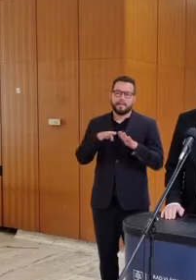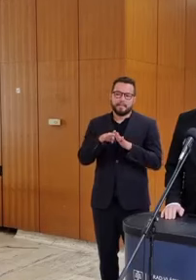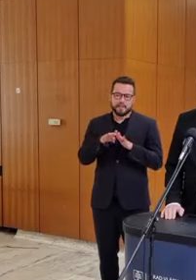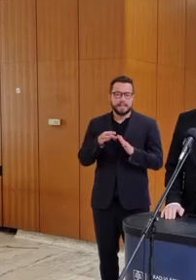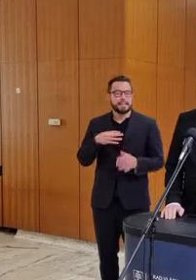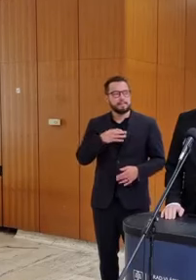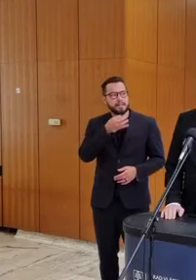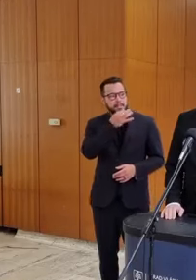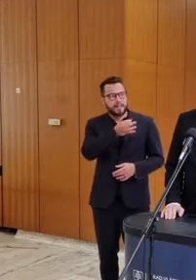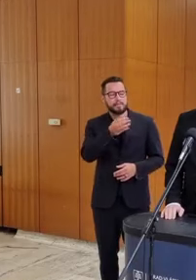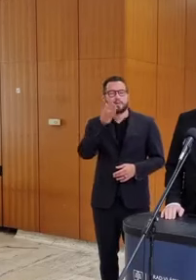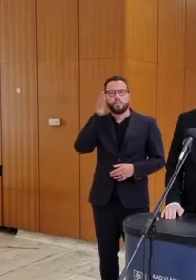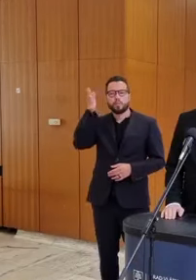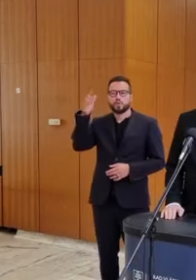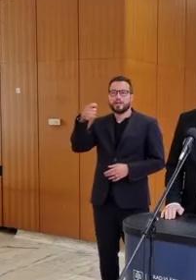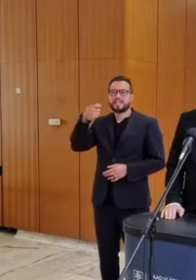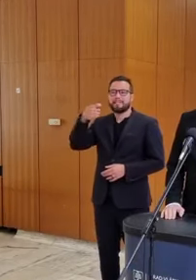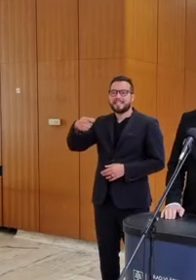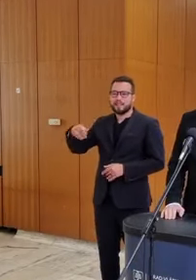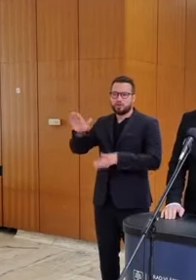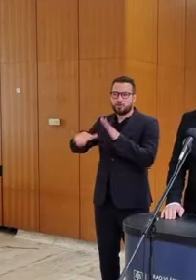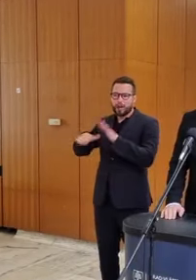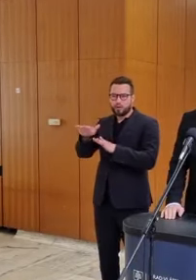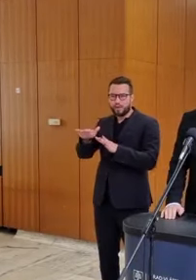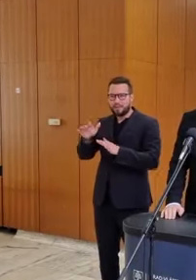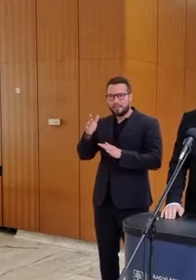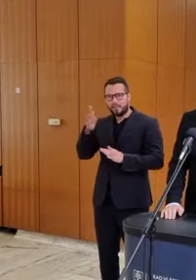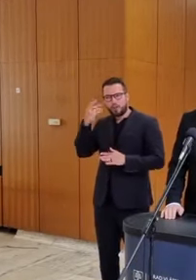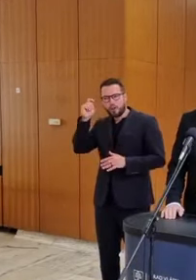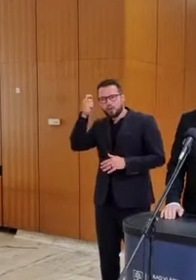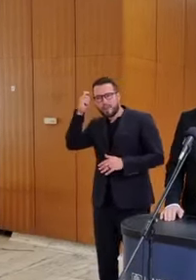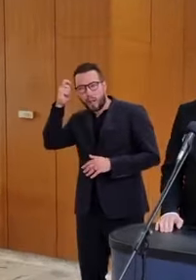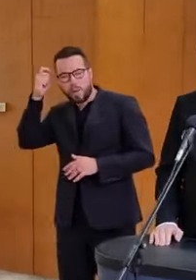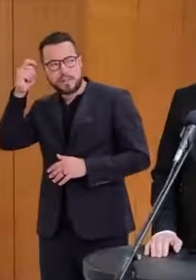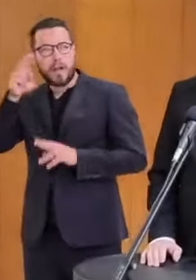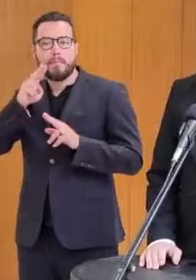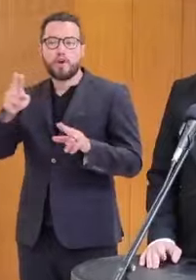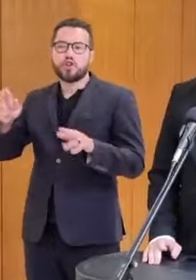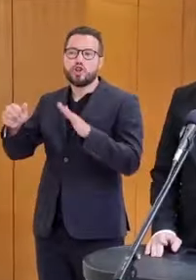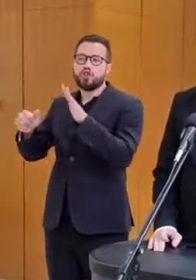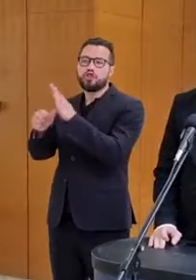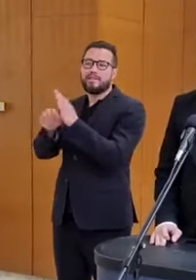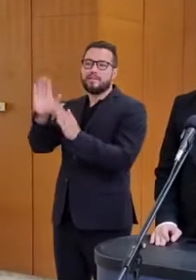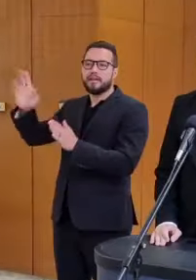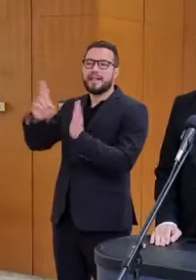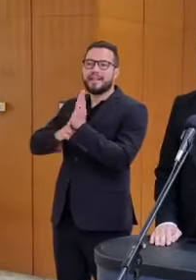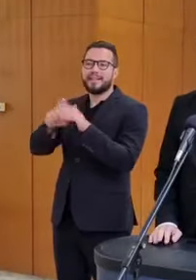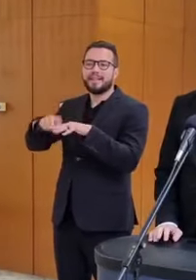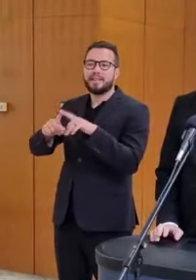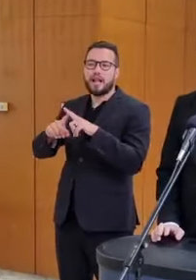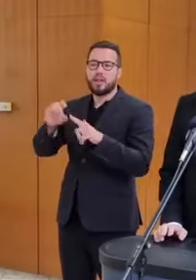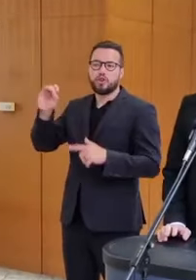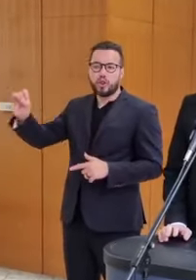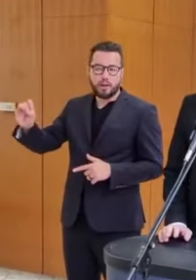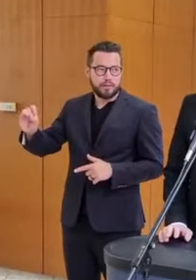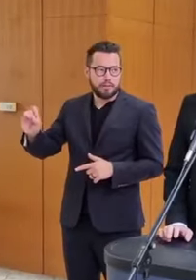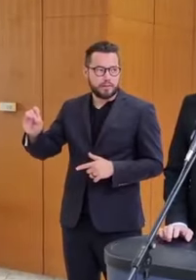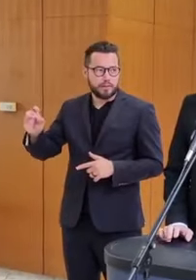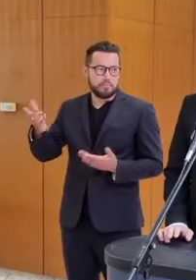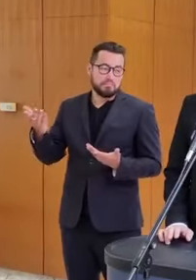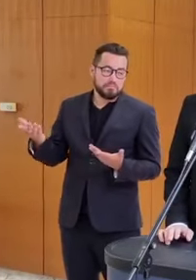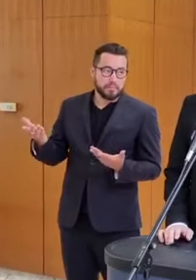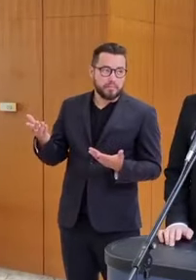Pani prezidentky Zány Čaputové, bola taká špekulácia, že by mohla byť šéfkou NATO prebrať vlastne Žezdlopová pánom Stoltenbergovi.